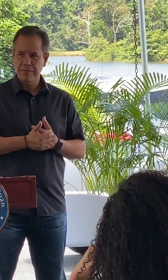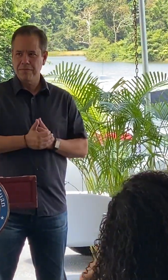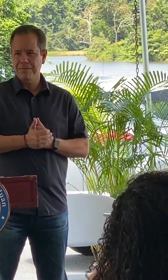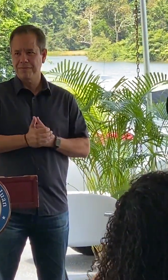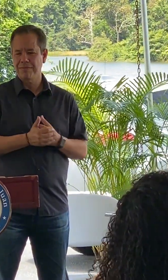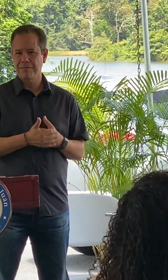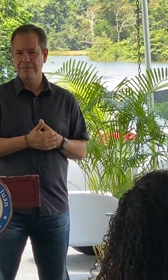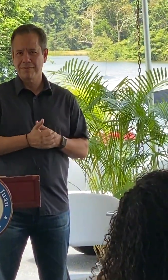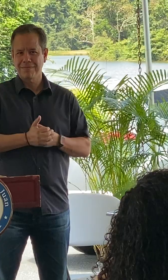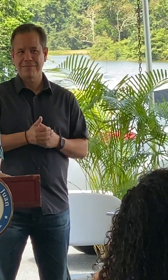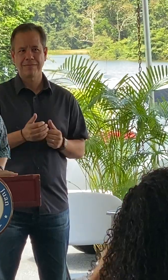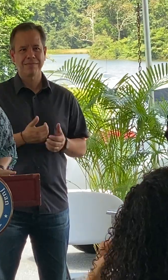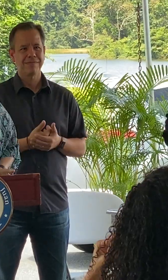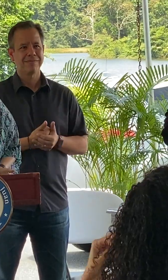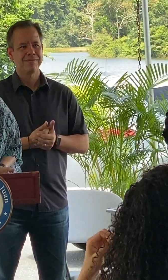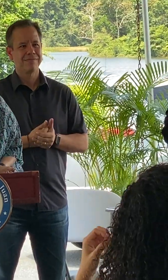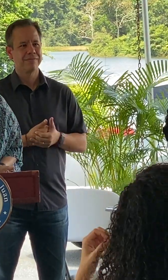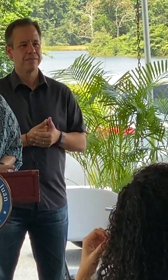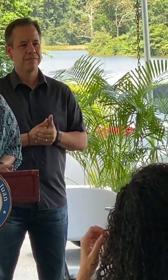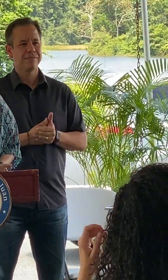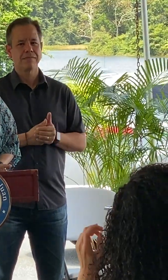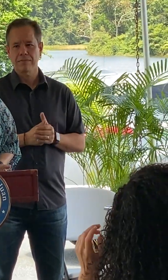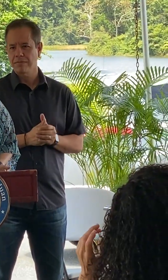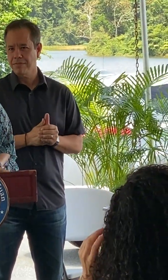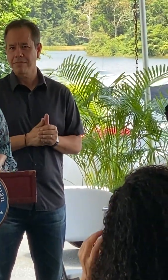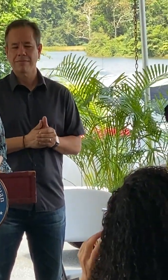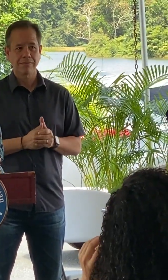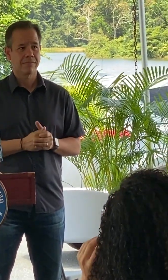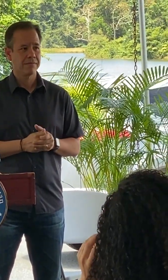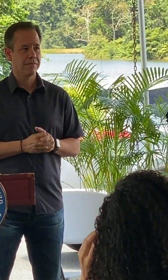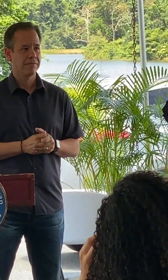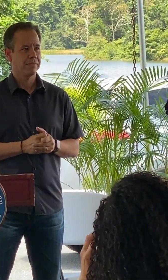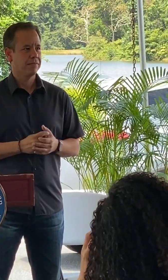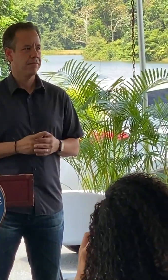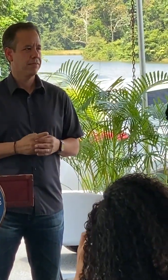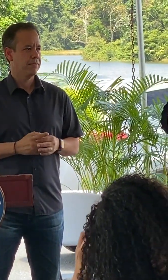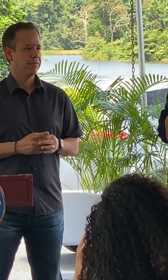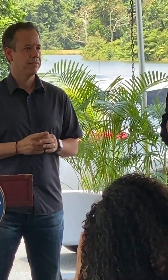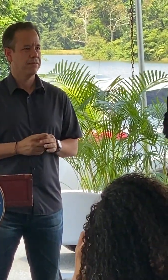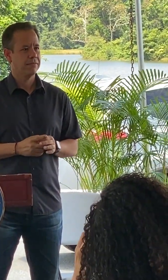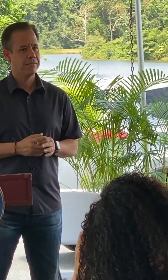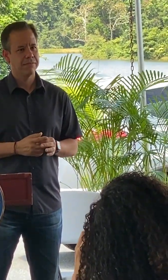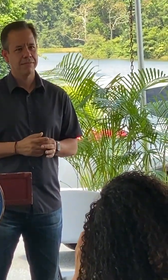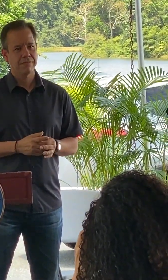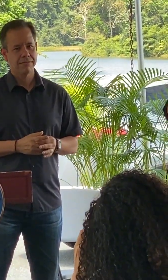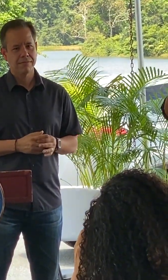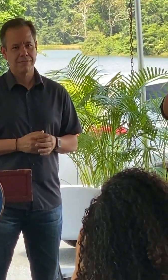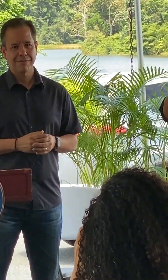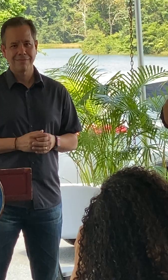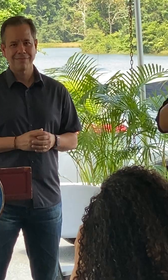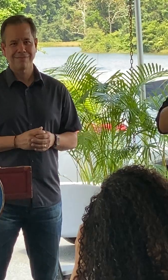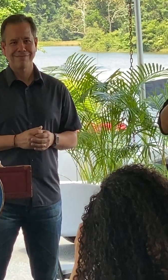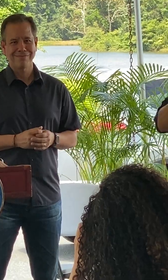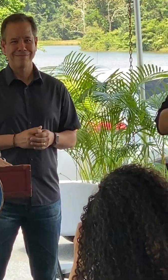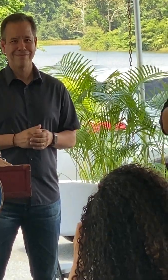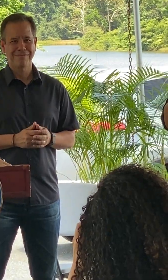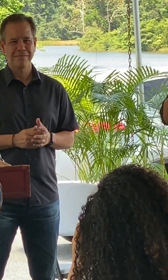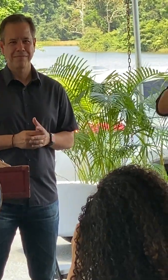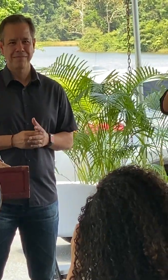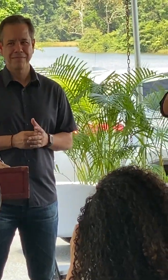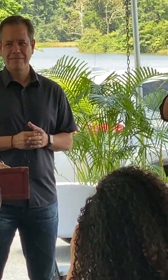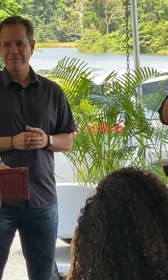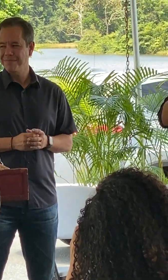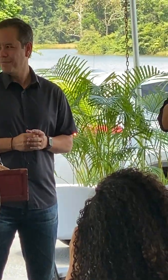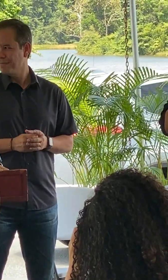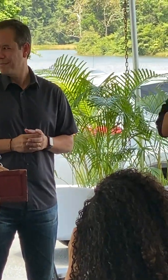municipio no puedo dejar el equipazo que tenemos de la autoridad de productos y alcantarillados ellos uno tiene